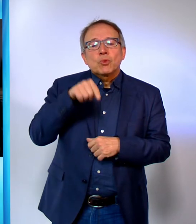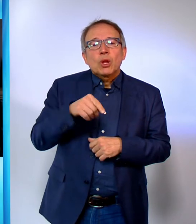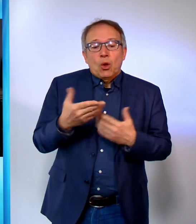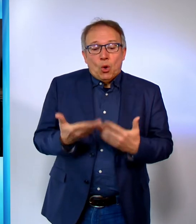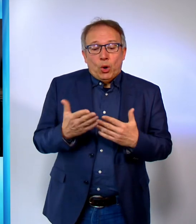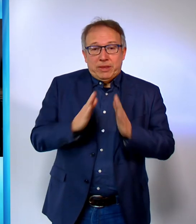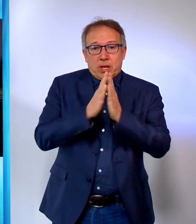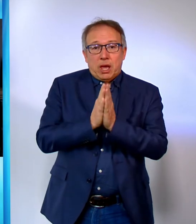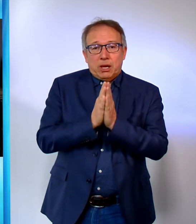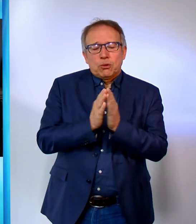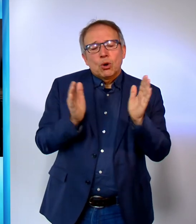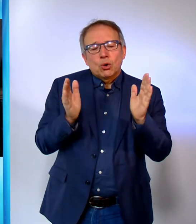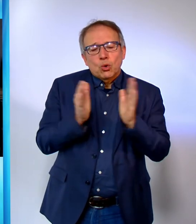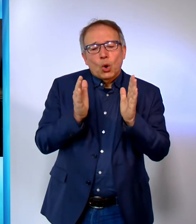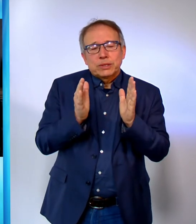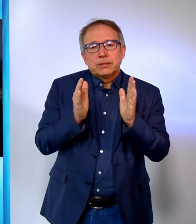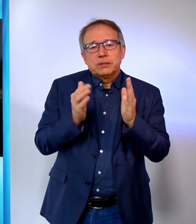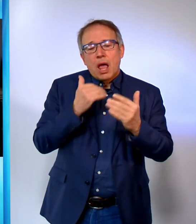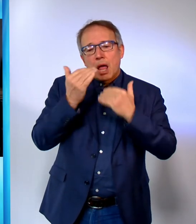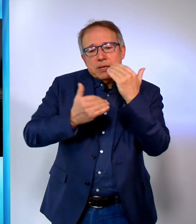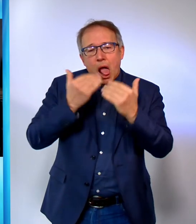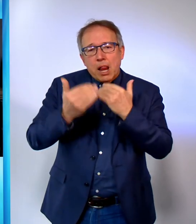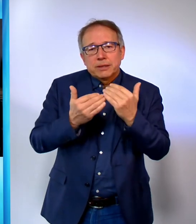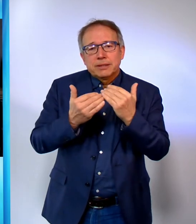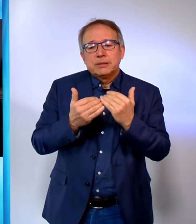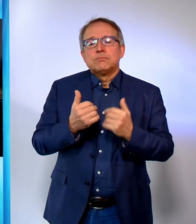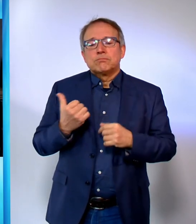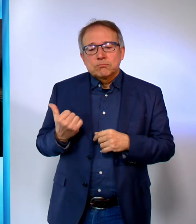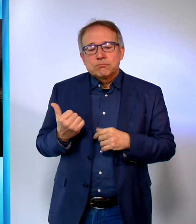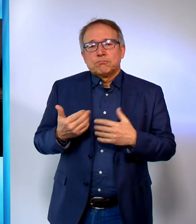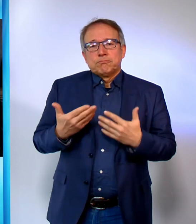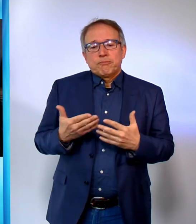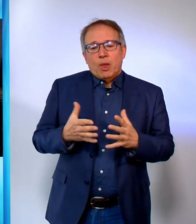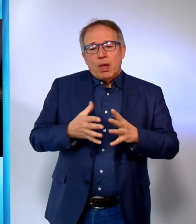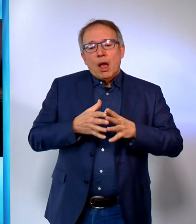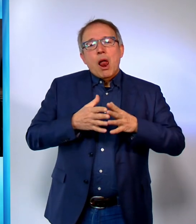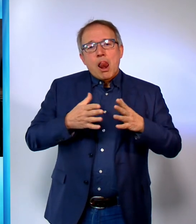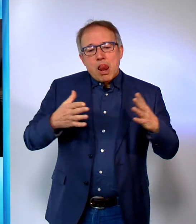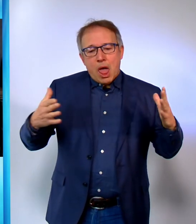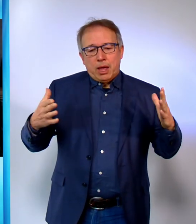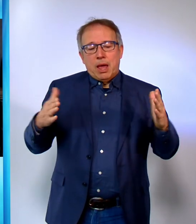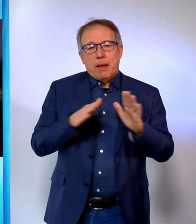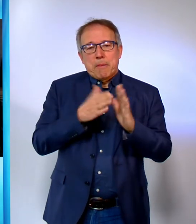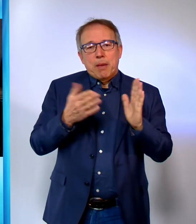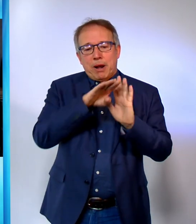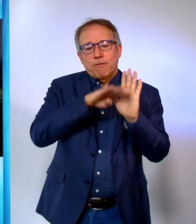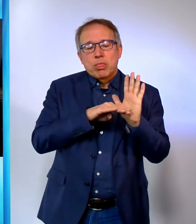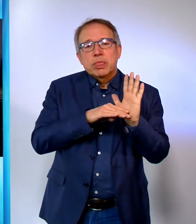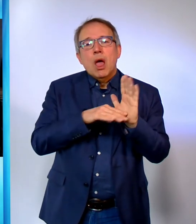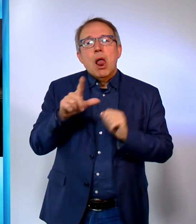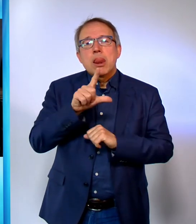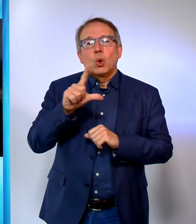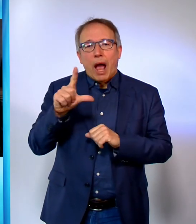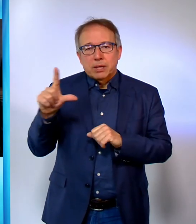Da die Kirche heute nur die kurze Fassung des Markus vorsieht, lege ich meinen Überlegungen die längere Version